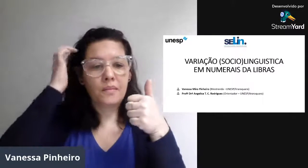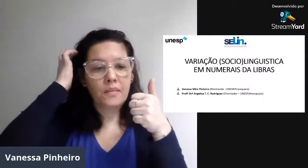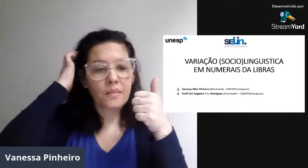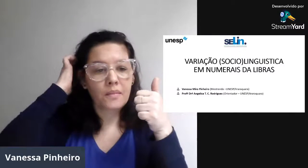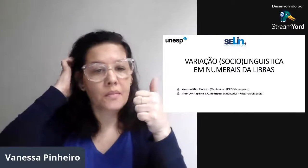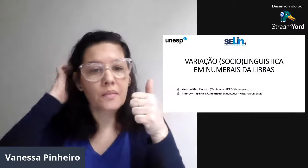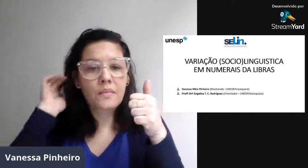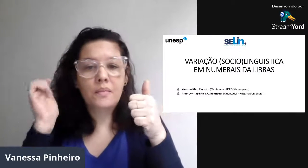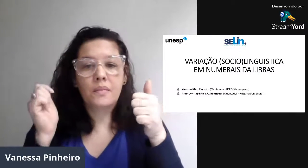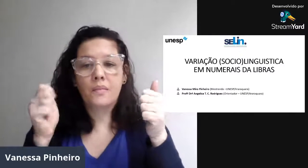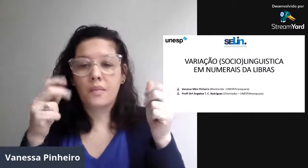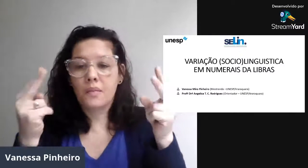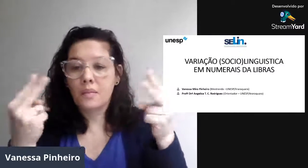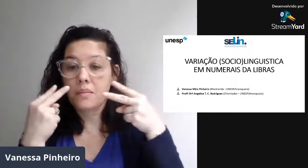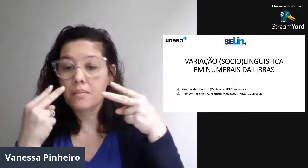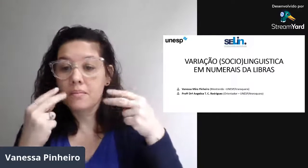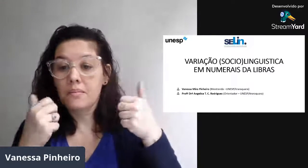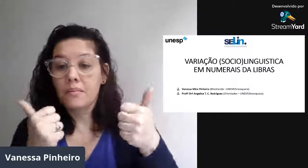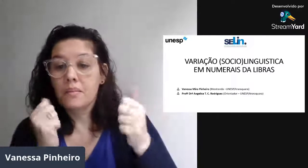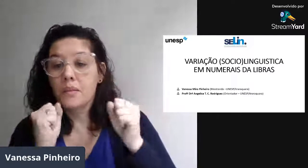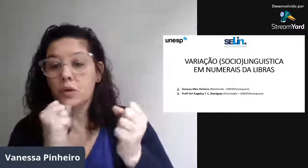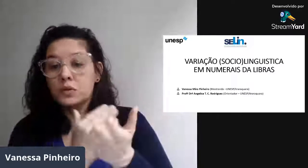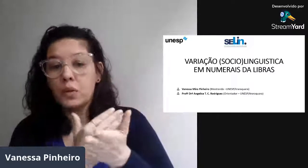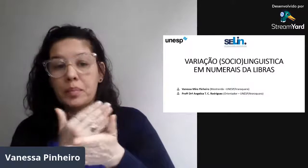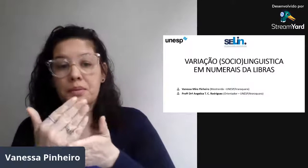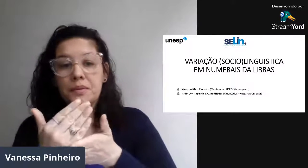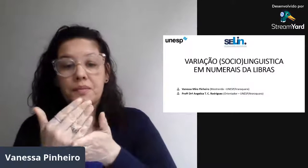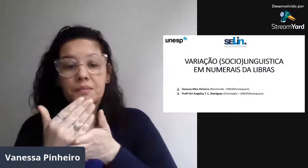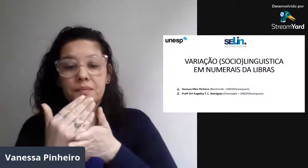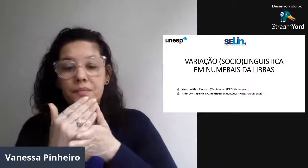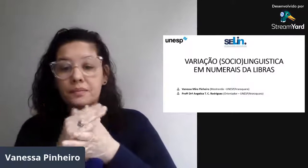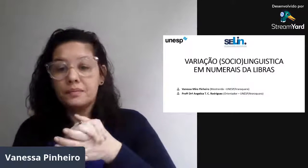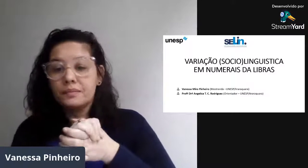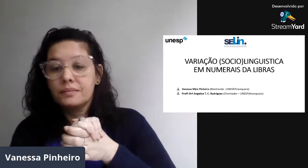Ok. Consegue me ver, né? Posso começar?